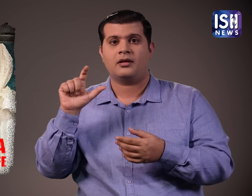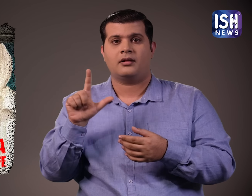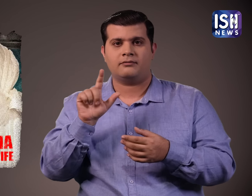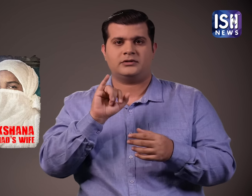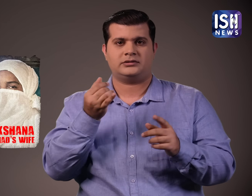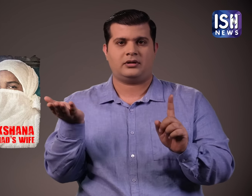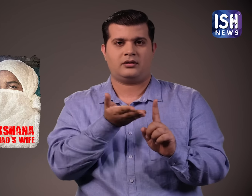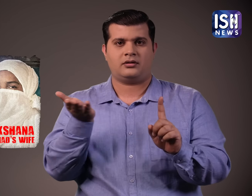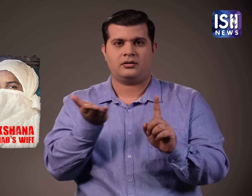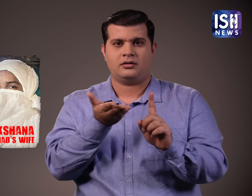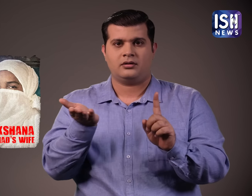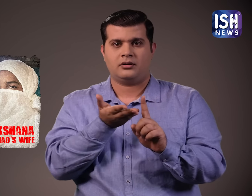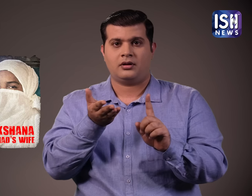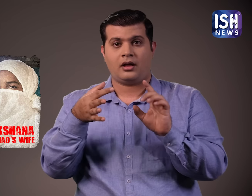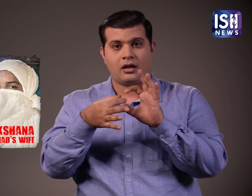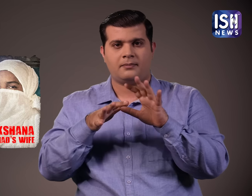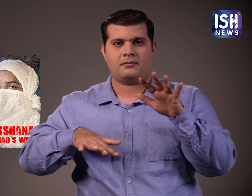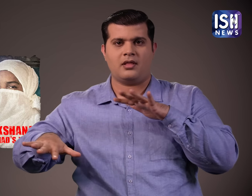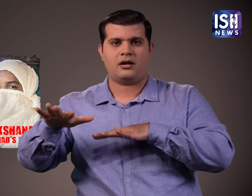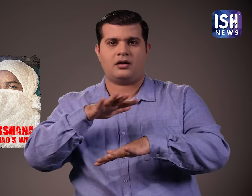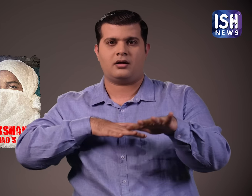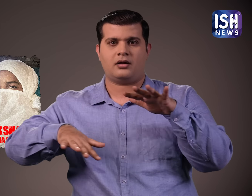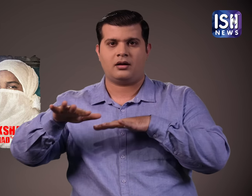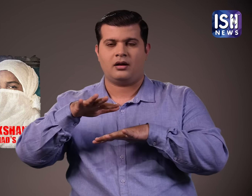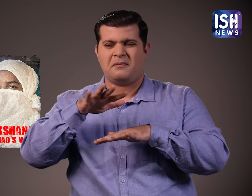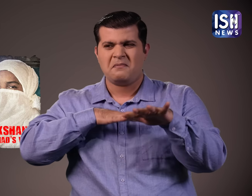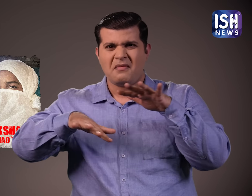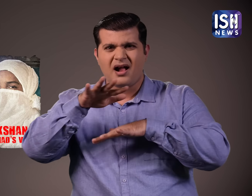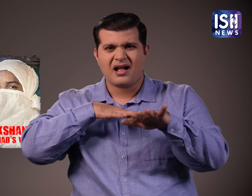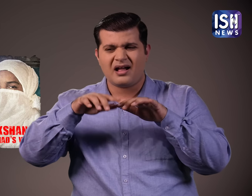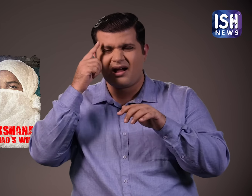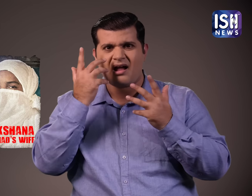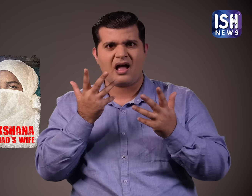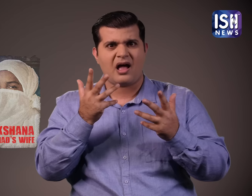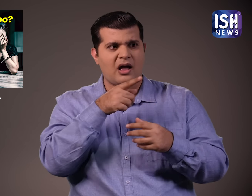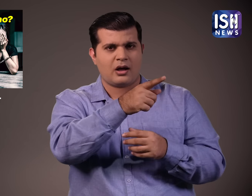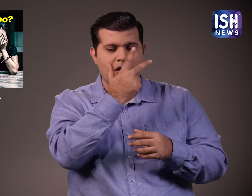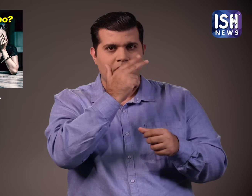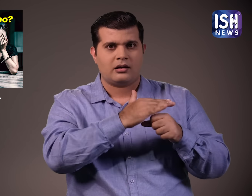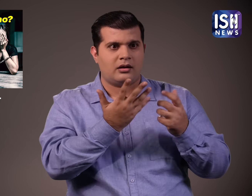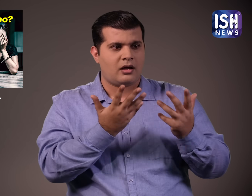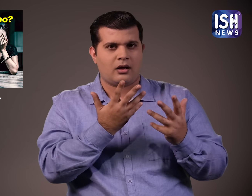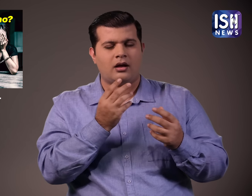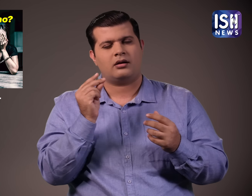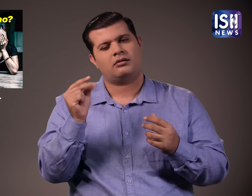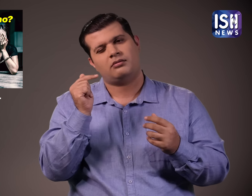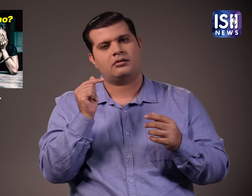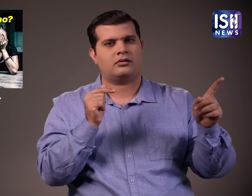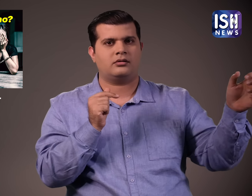रुकसाना और जै का अफैर चल रहा था और इन दोनोंने मिलके साज़िश रची थी वो अर्षद को मारना चाहते